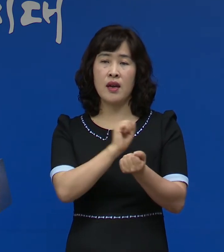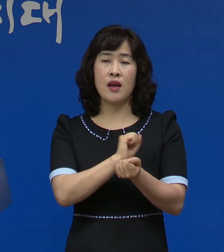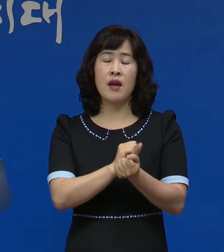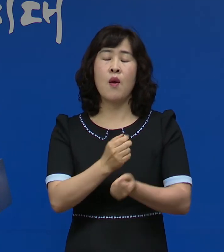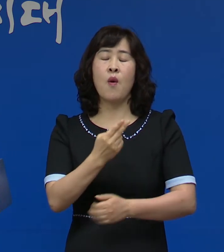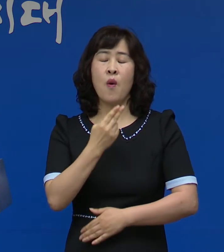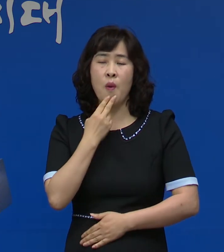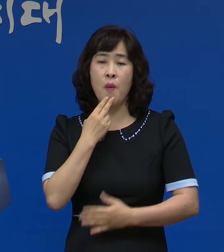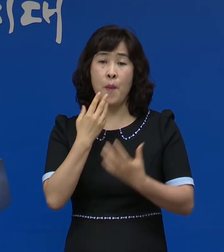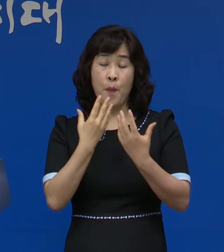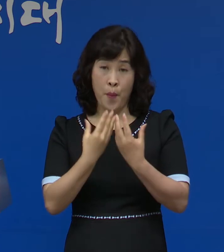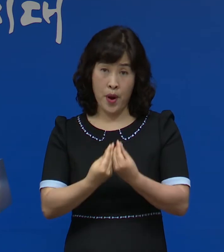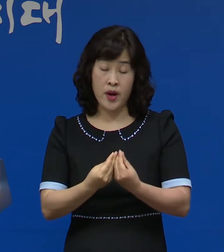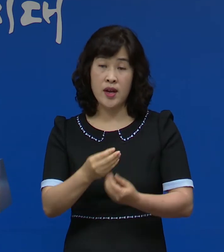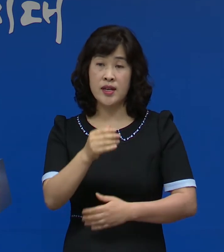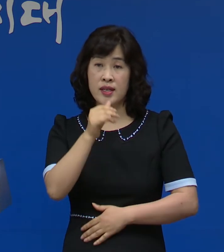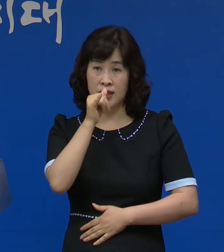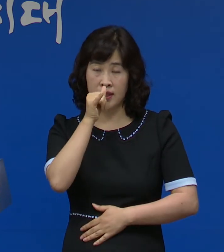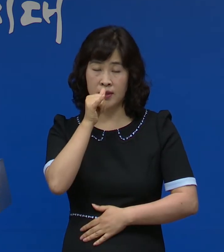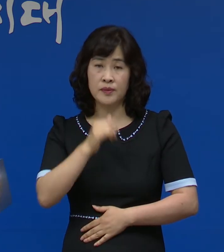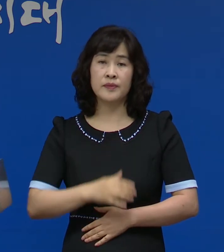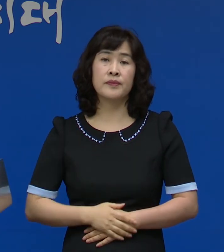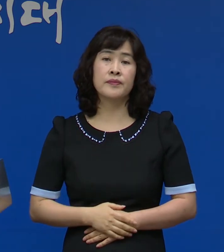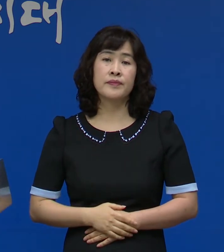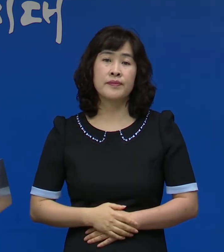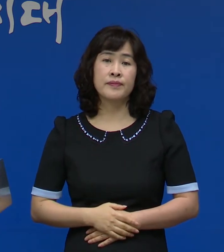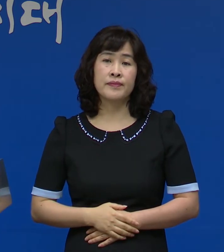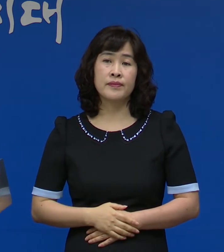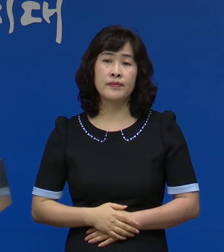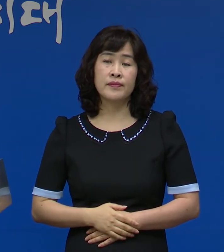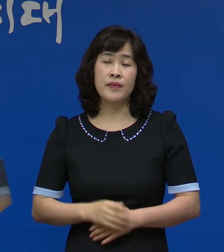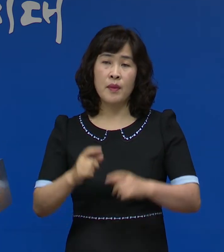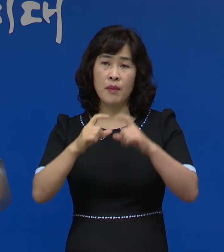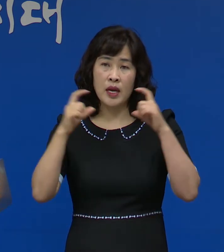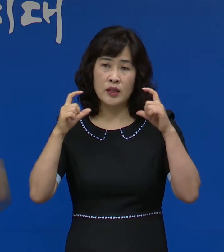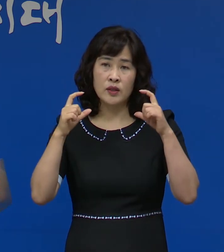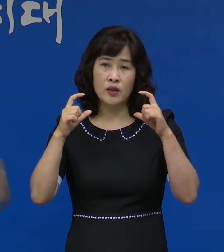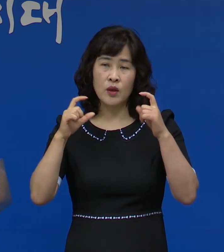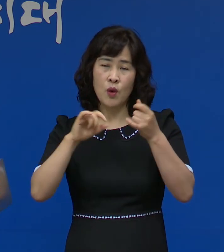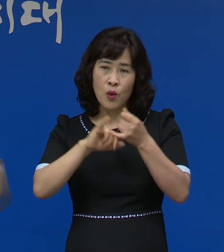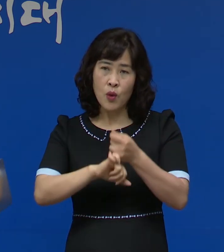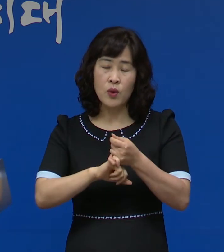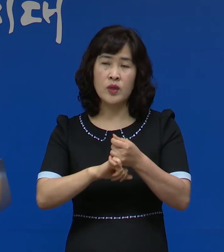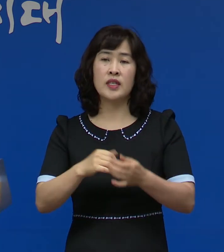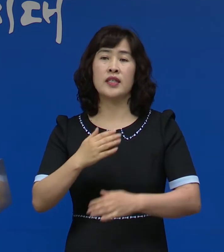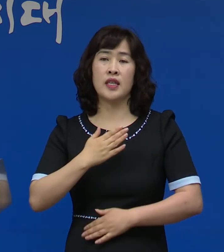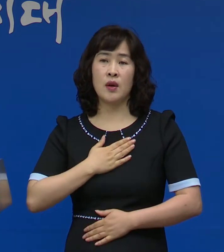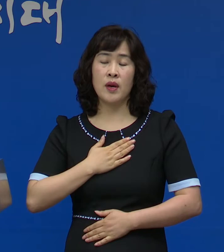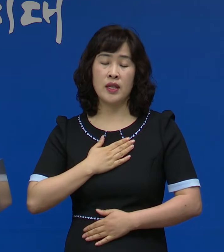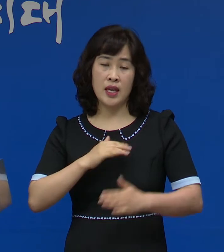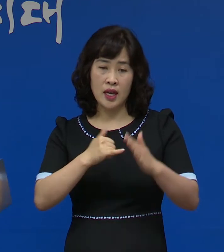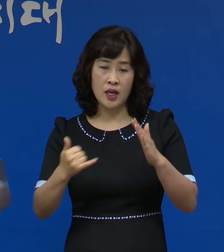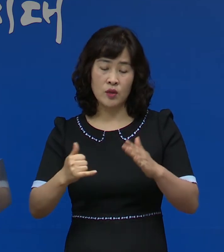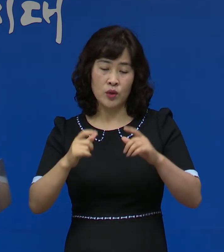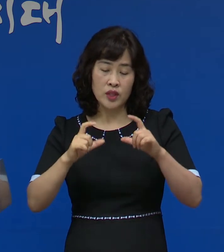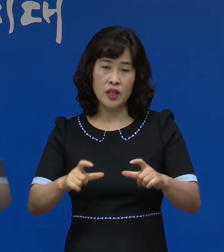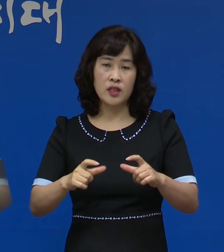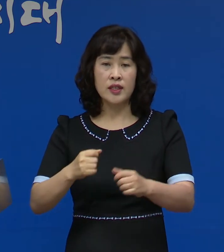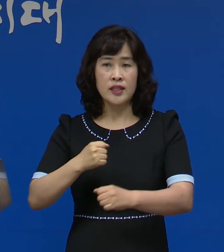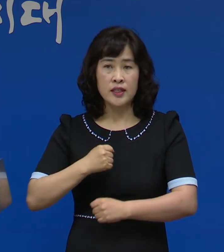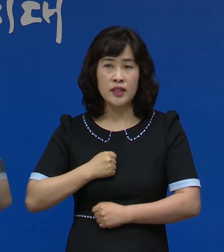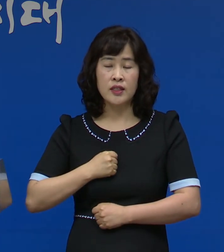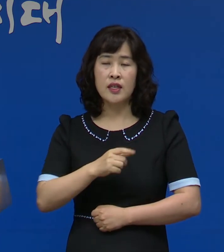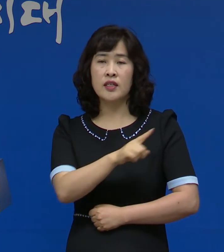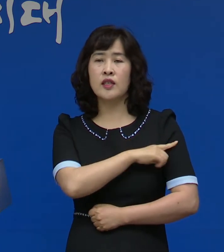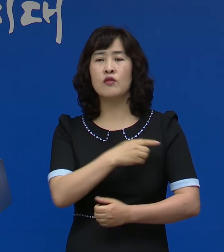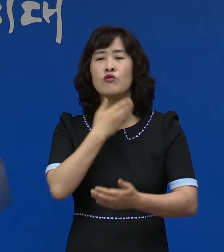감염되지 않은 사례가 다소 있습니다 마스크 착용이 나와 내 가족, 우리 지역을 지키는